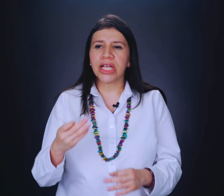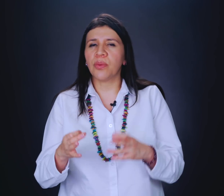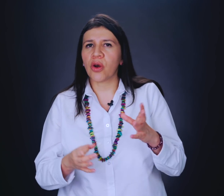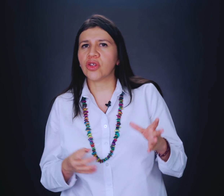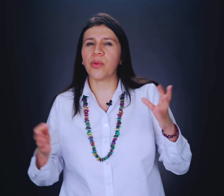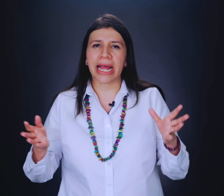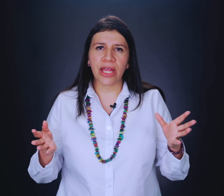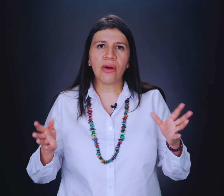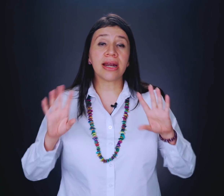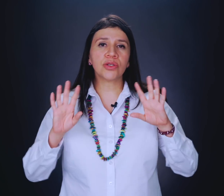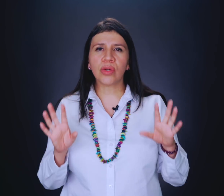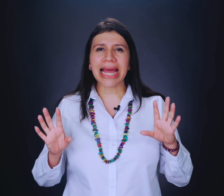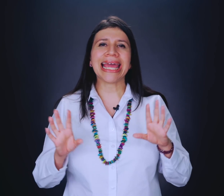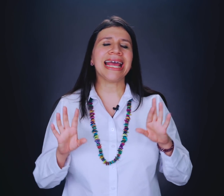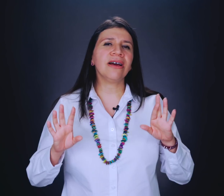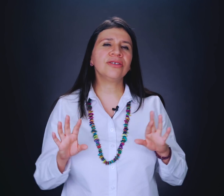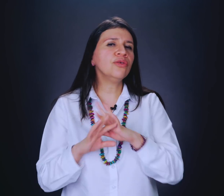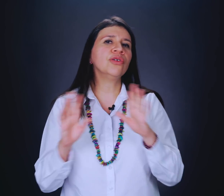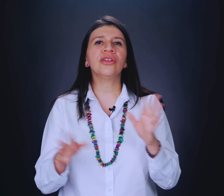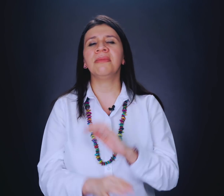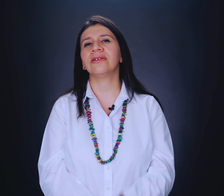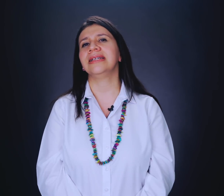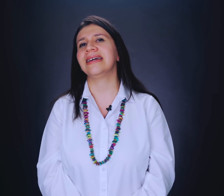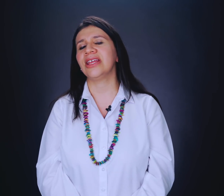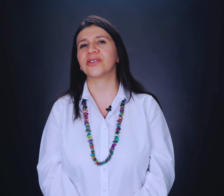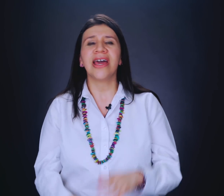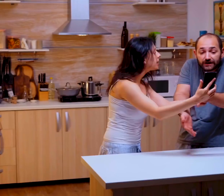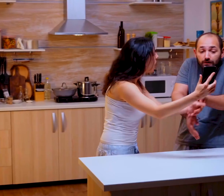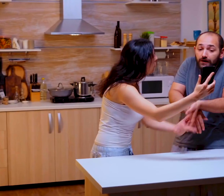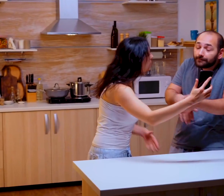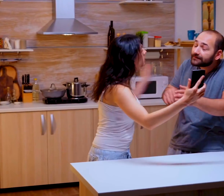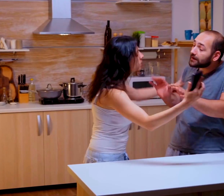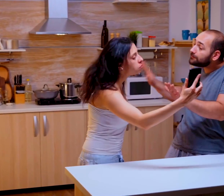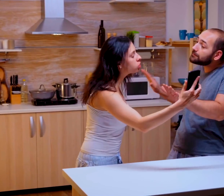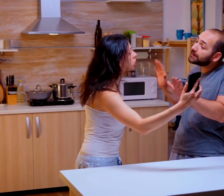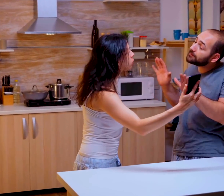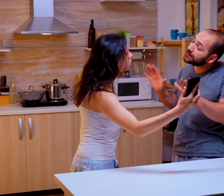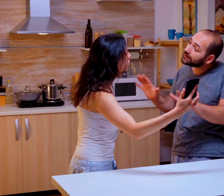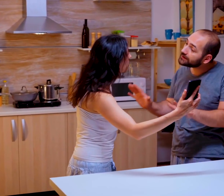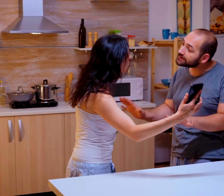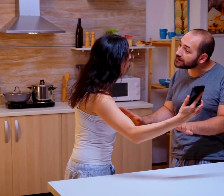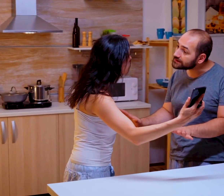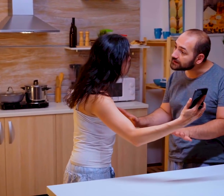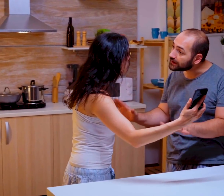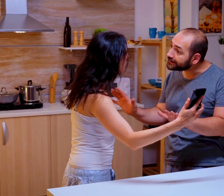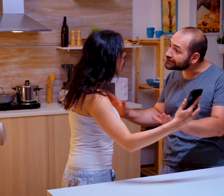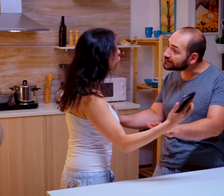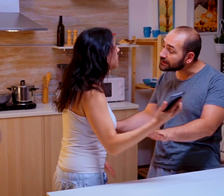esto, por lo otro, por aquello. Y resulta que son un montón de malos entendidos. De cosas que a veces los seres humanos no hemos aprendido a decirnos las cosas